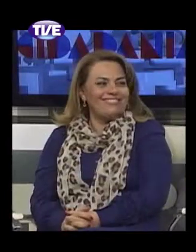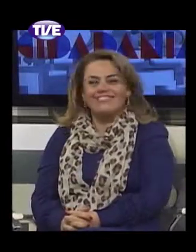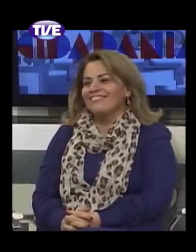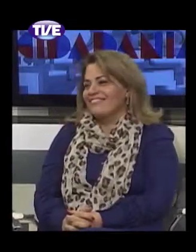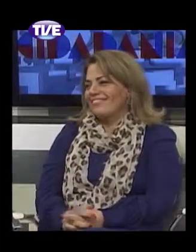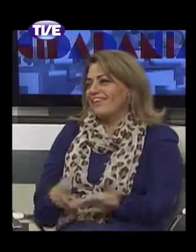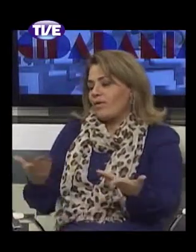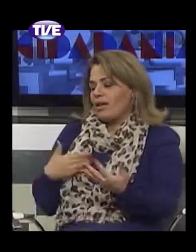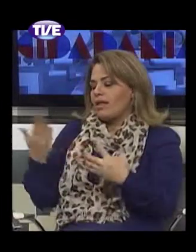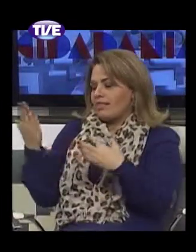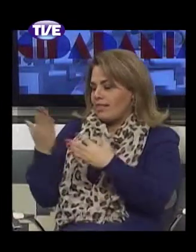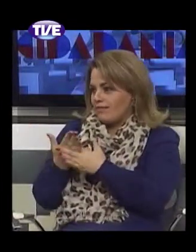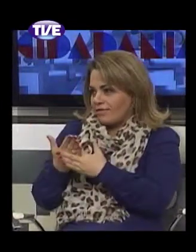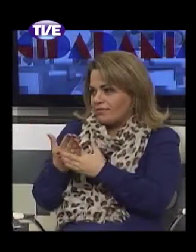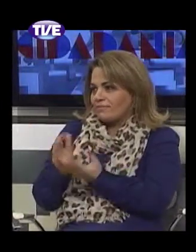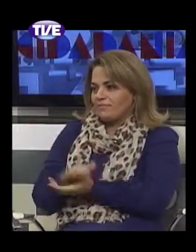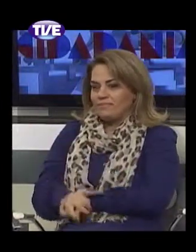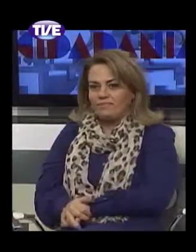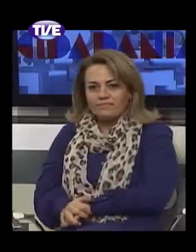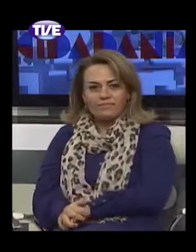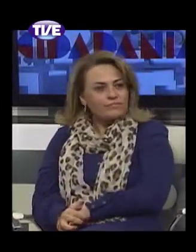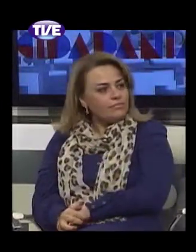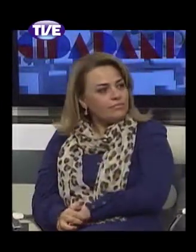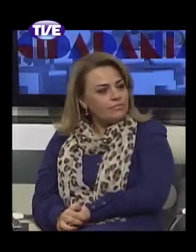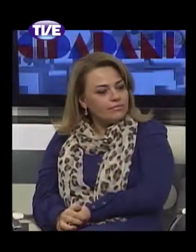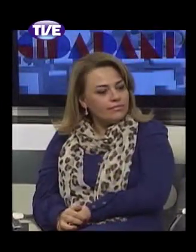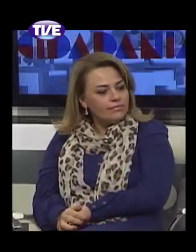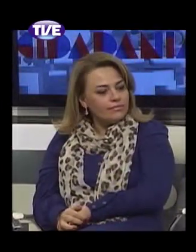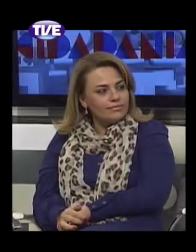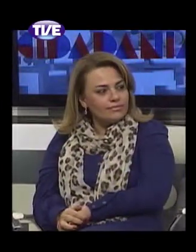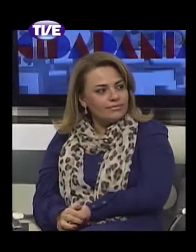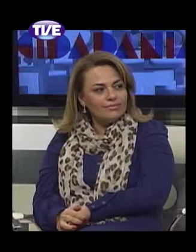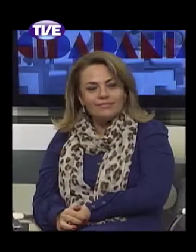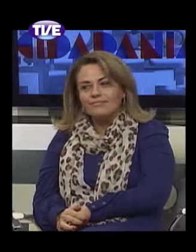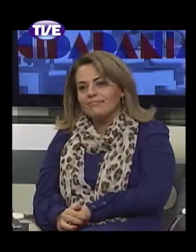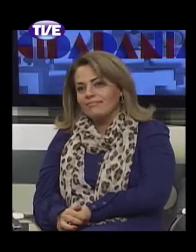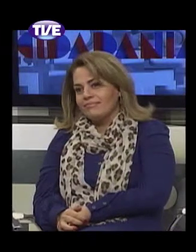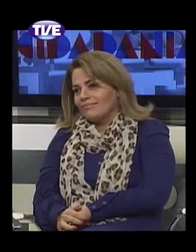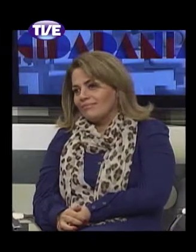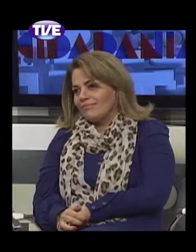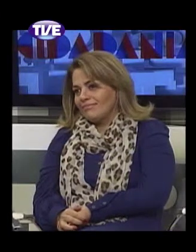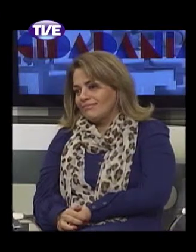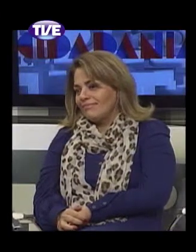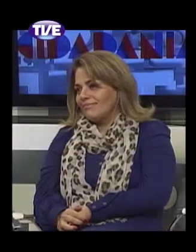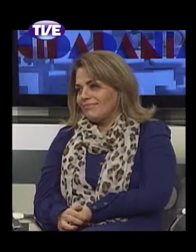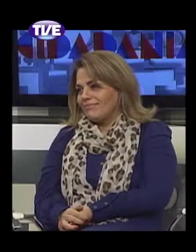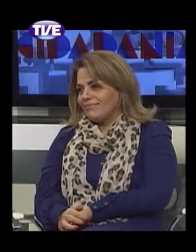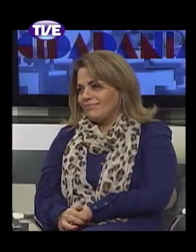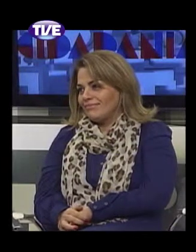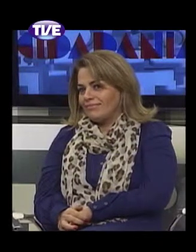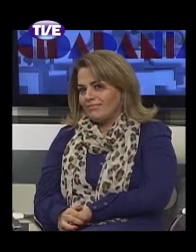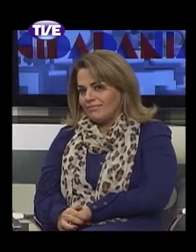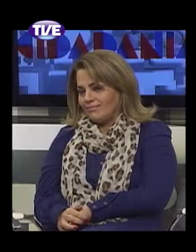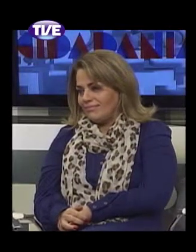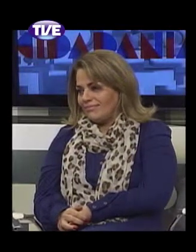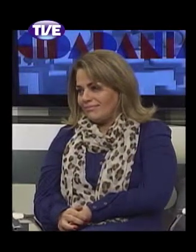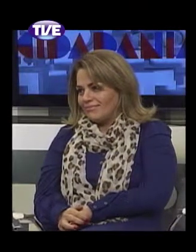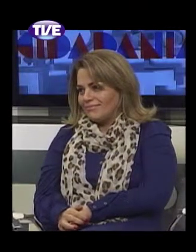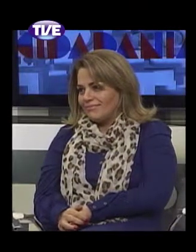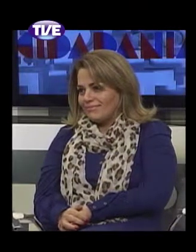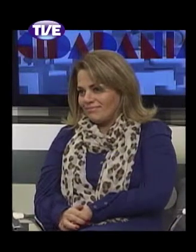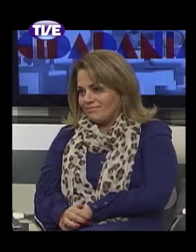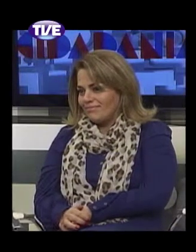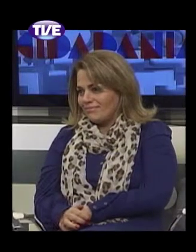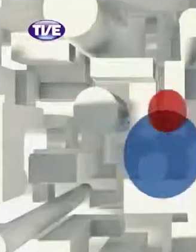intervalo, a gente faz um breve intervalo aqui no programa, e voltamos ainda para conversar mais com os nossos convidados e mais informações para lhe passar.